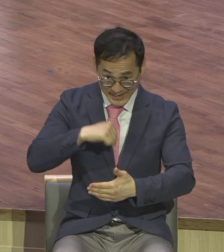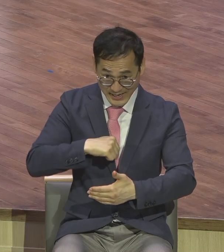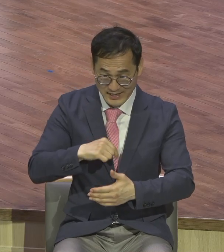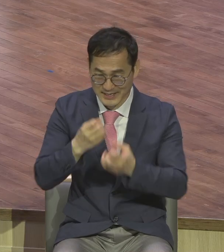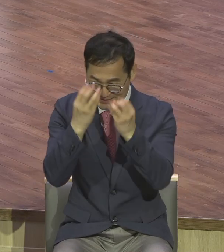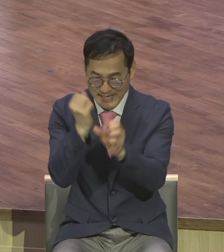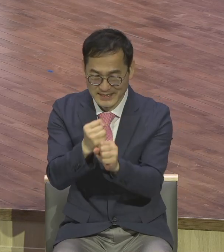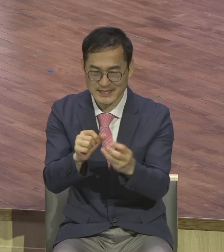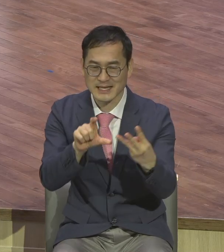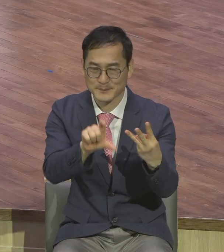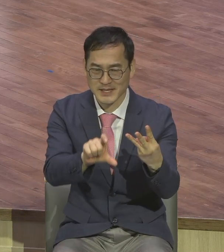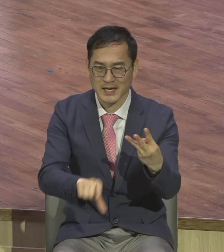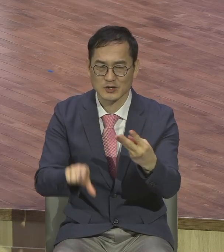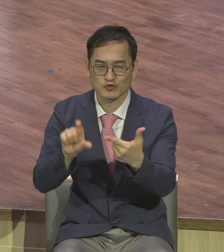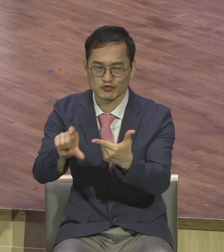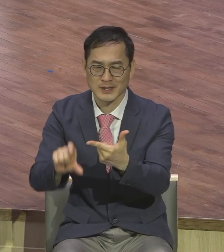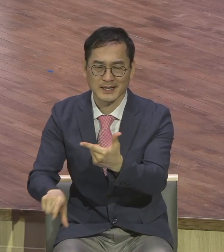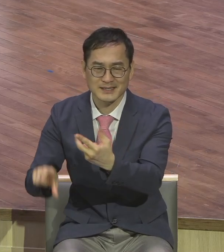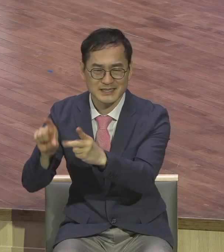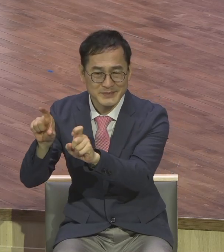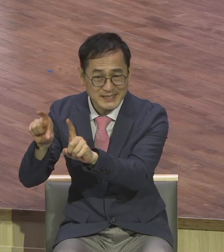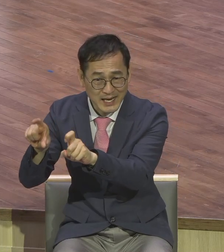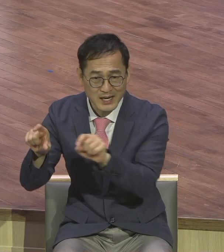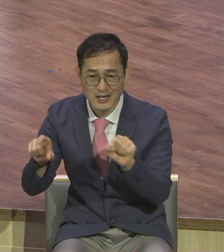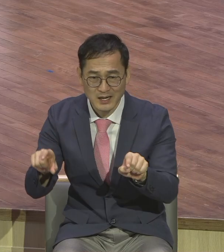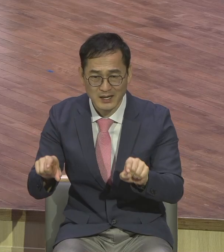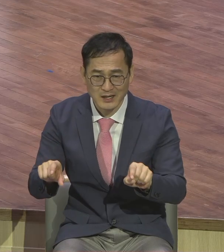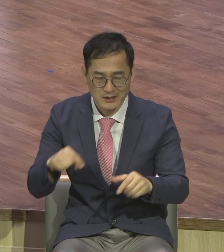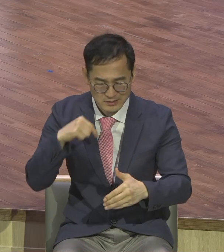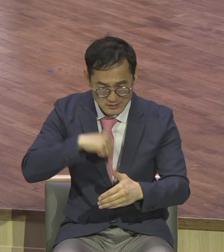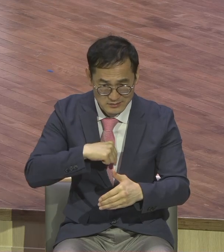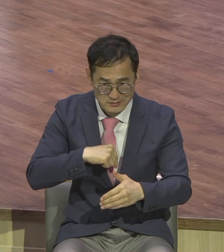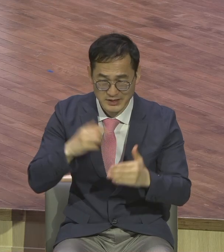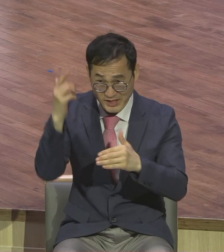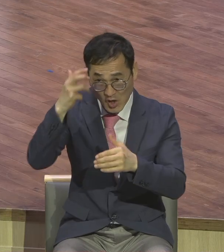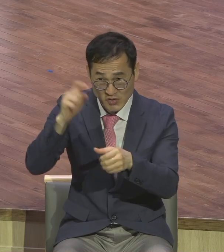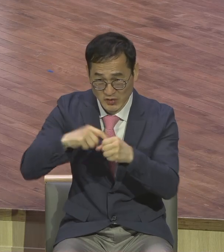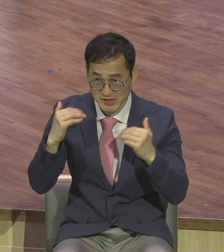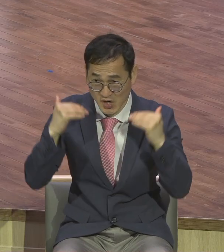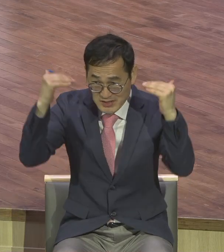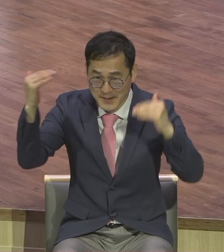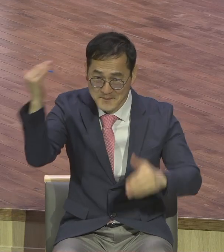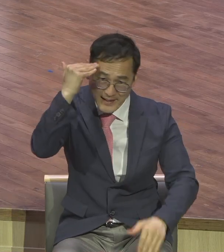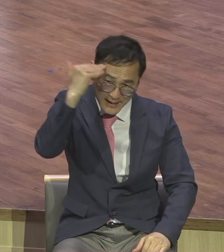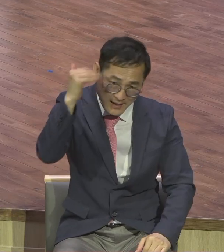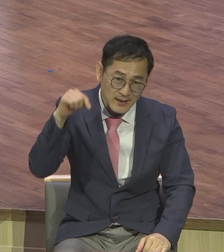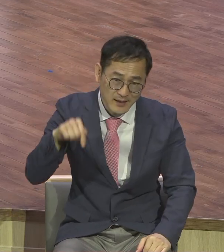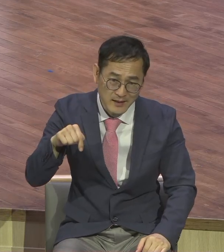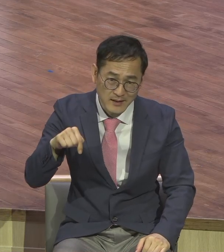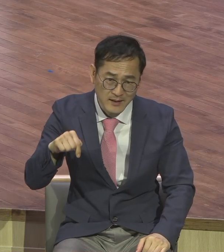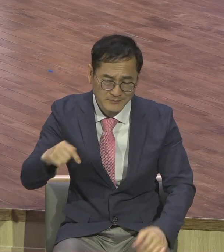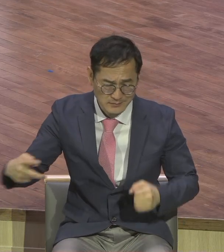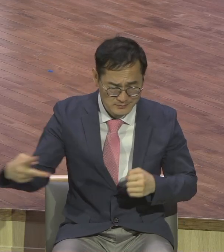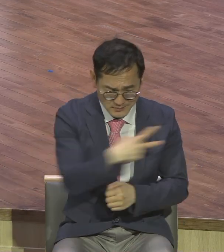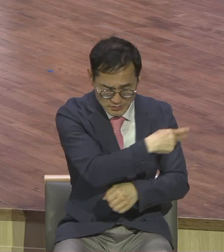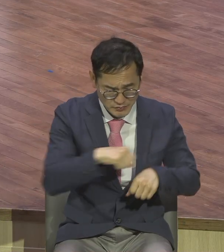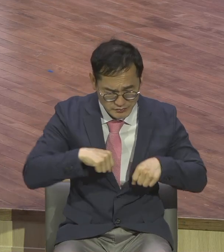이것 때문에 이 암덩이 때문에 영적 성장이 안되는데 이걸 꺾고 청소할 수 있는 유일한 방법은